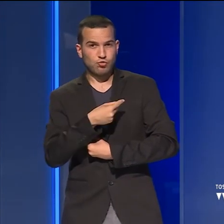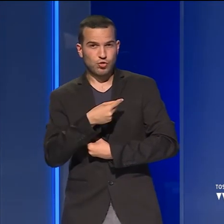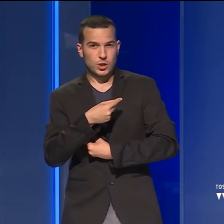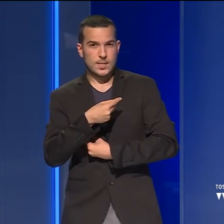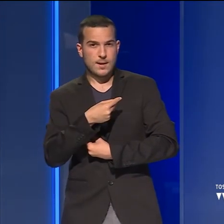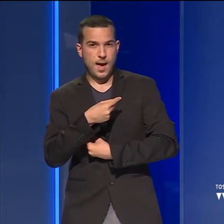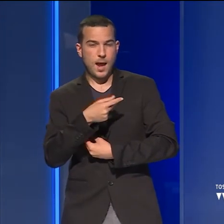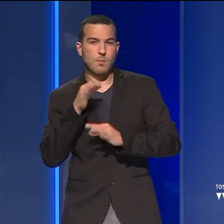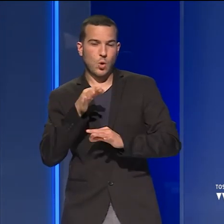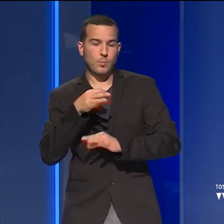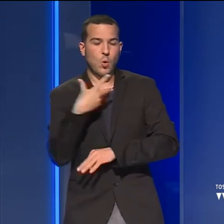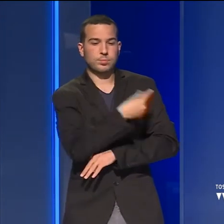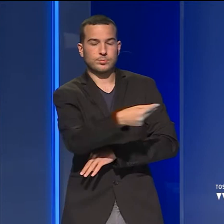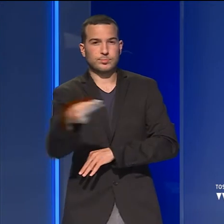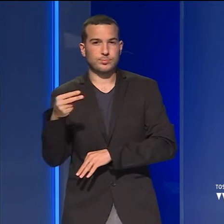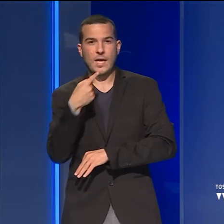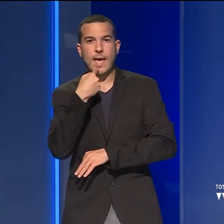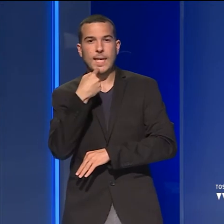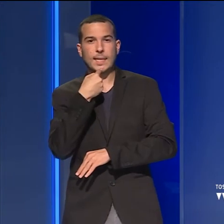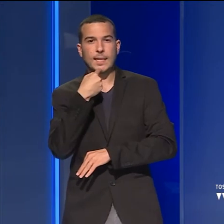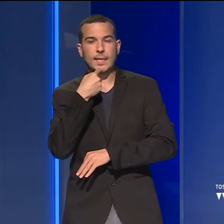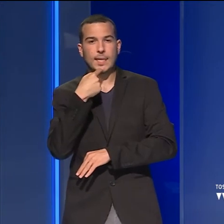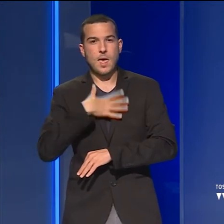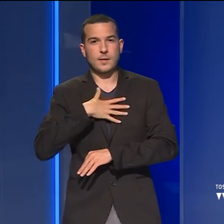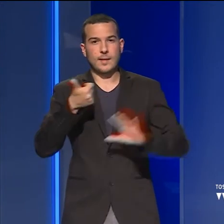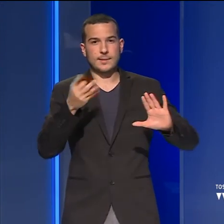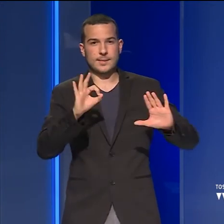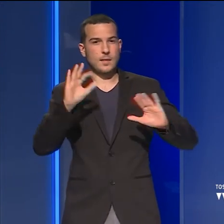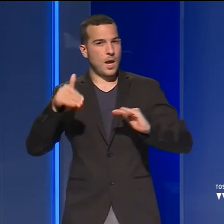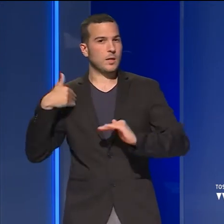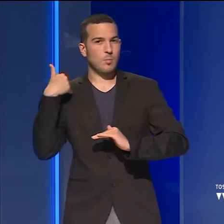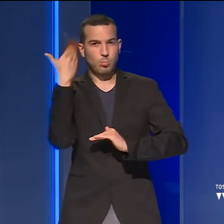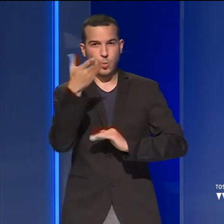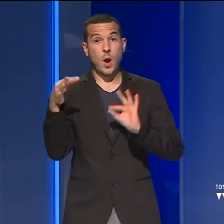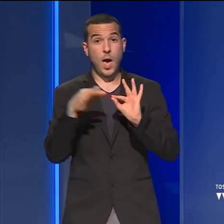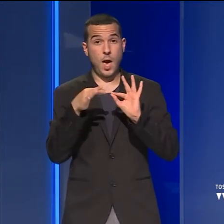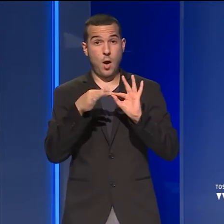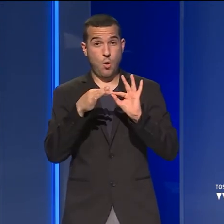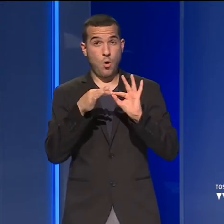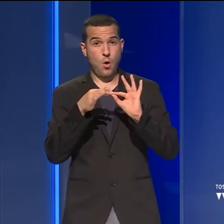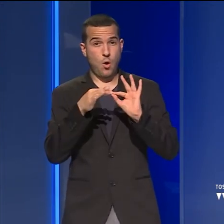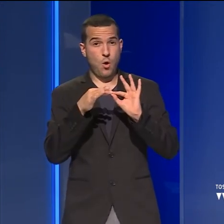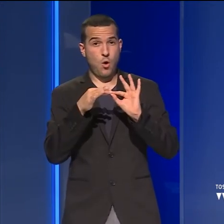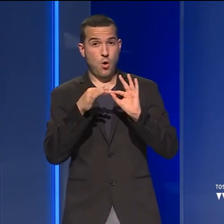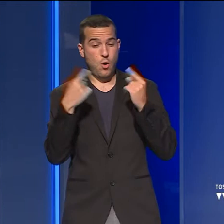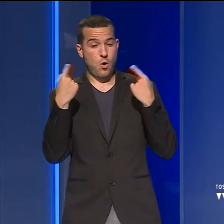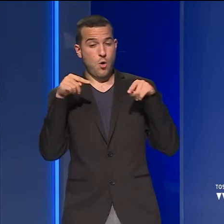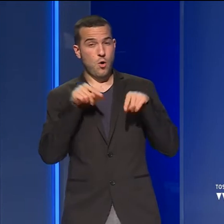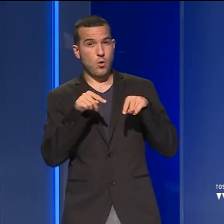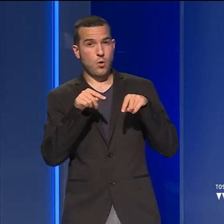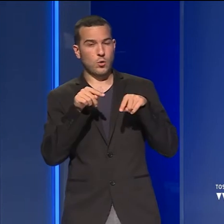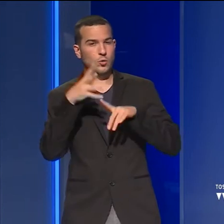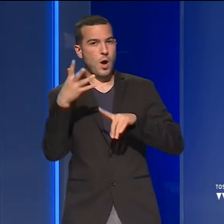somministrazione del vaccino a coloro che hanno più di 60 anni. L'accordo fa sapere la Regione. È stato